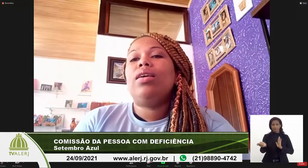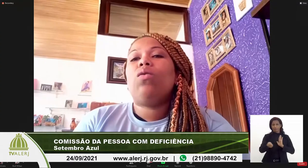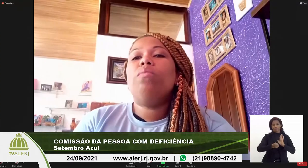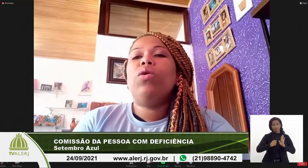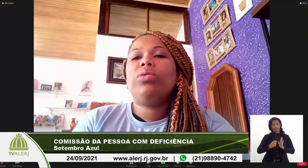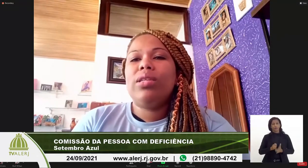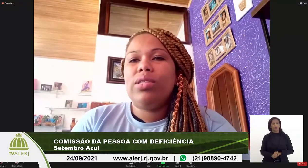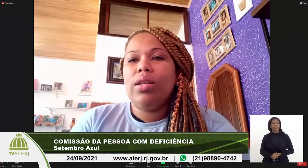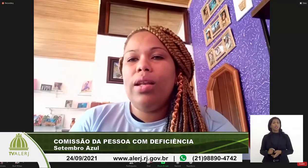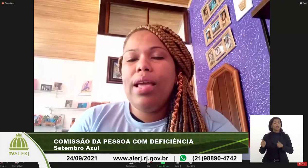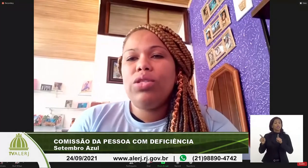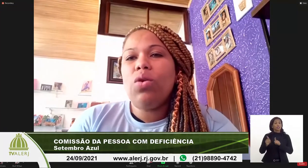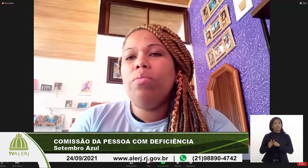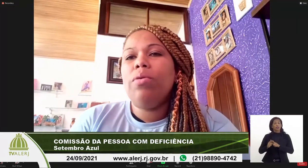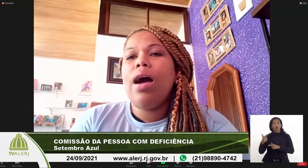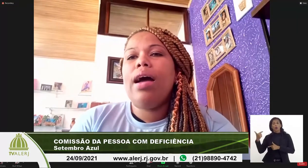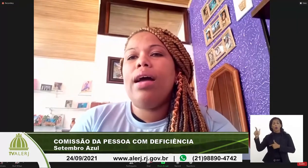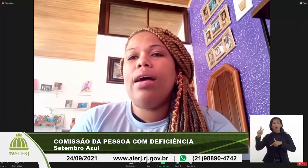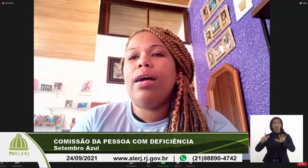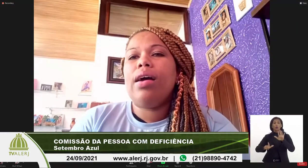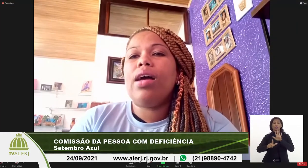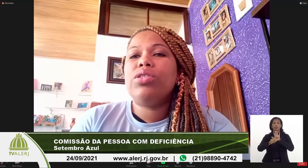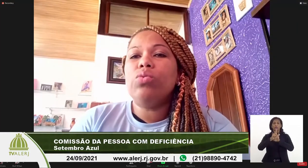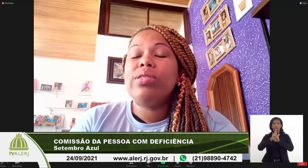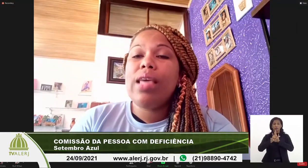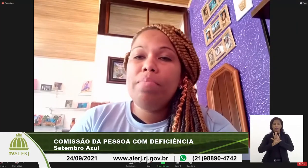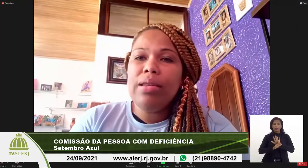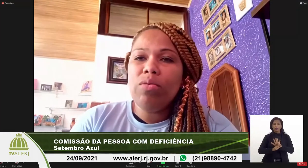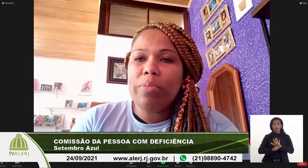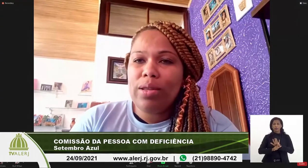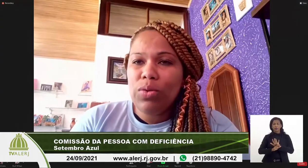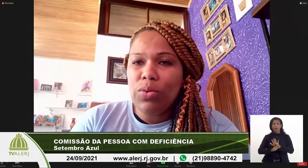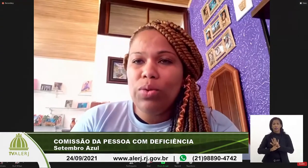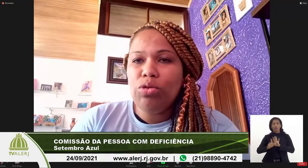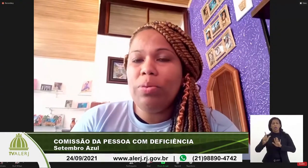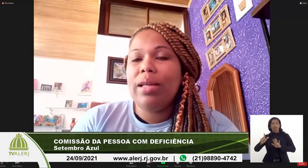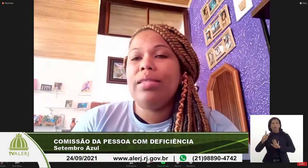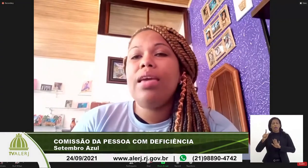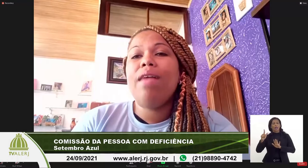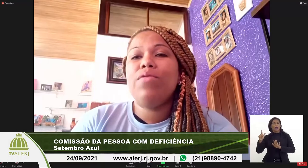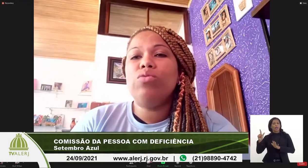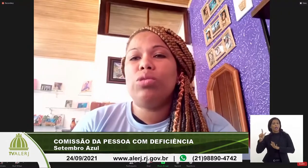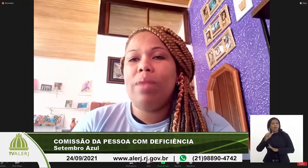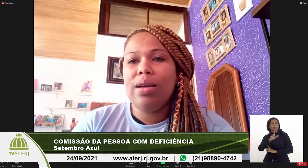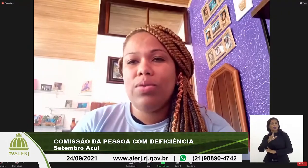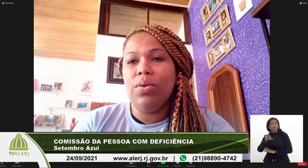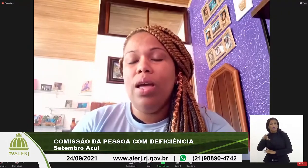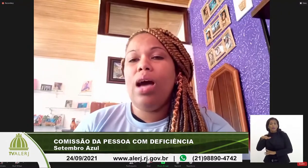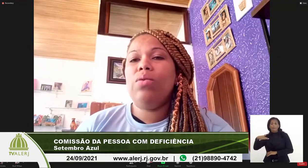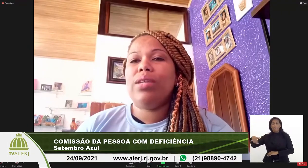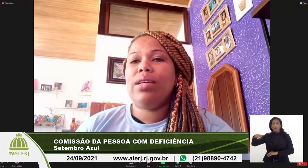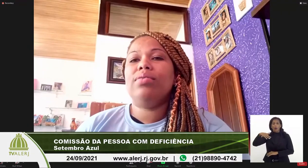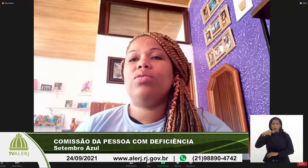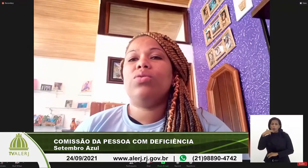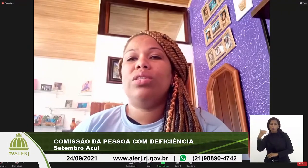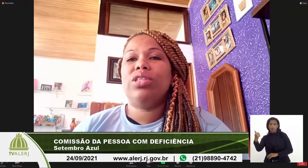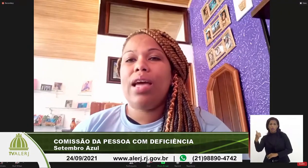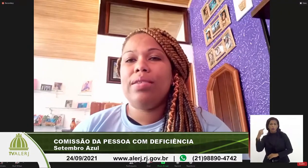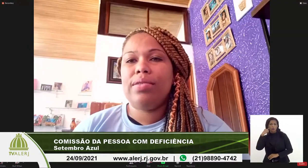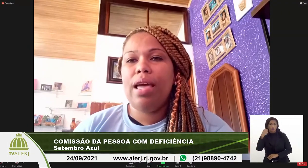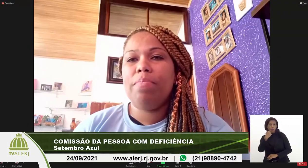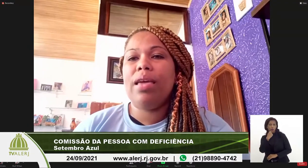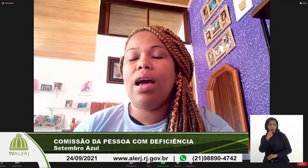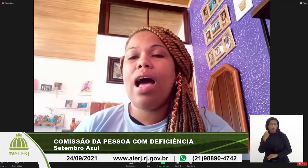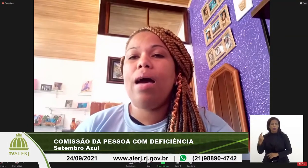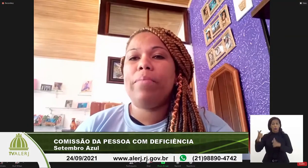E como outras leis, como o Segui Limpe para surdos, porque tem que haver um espaço onde a criança surda